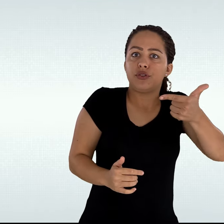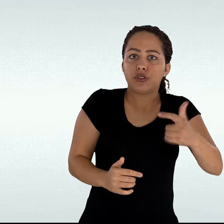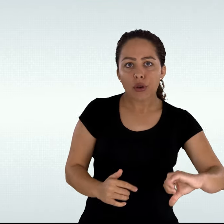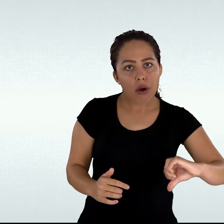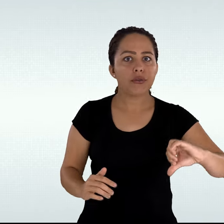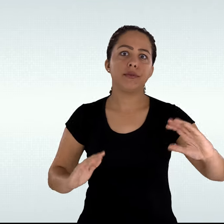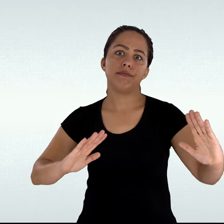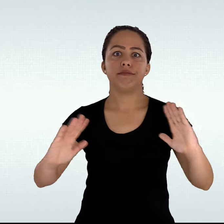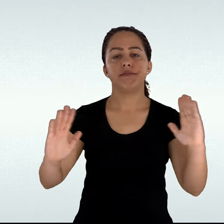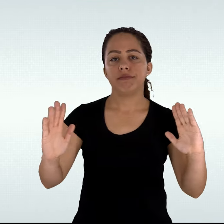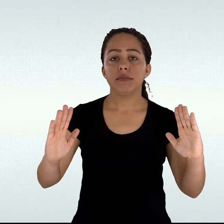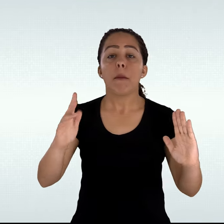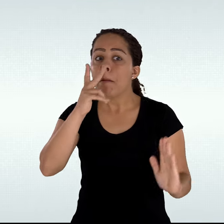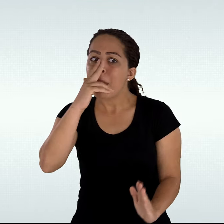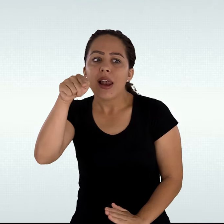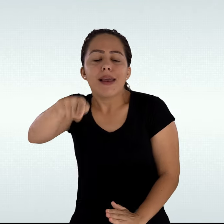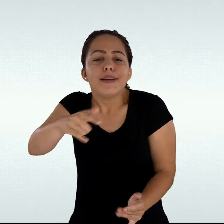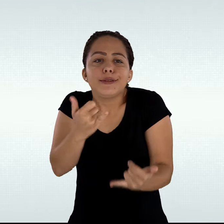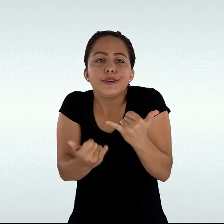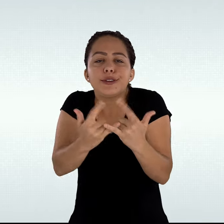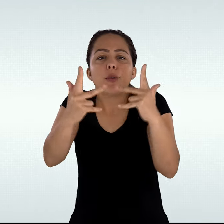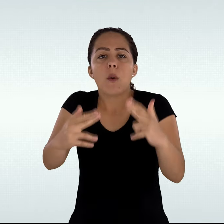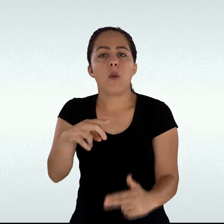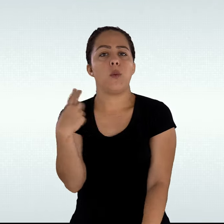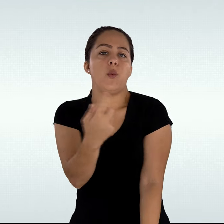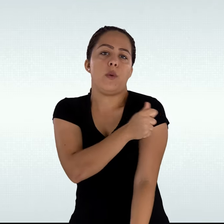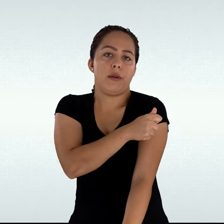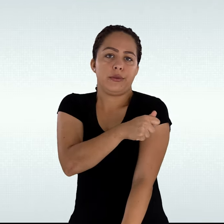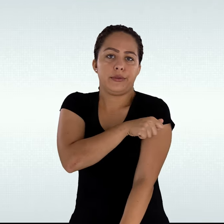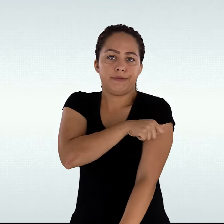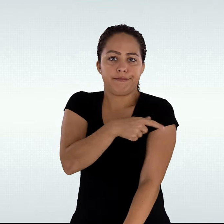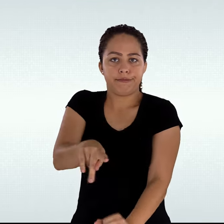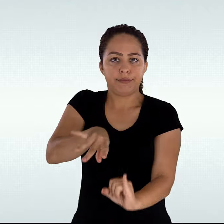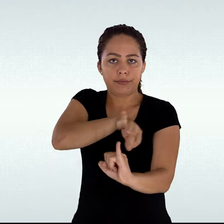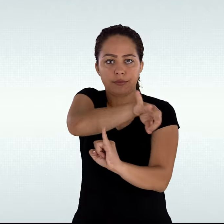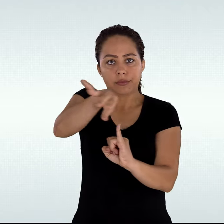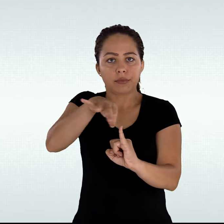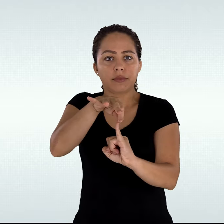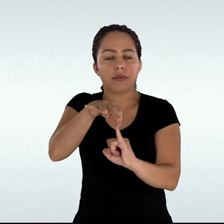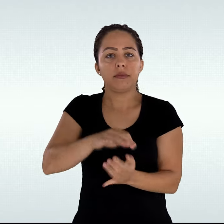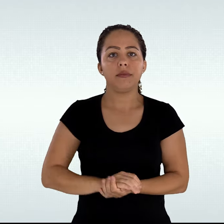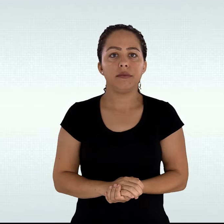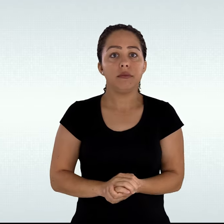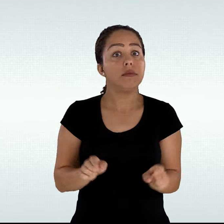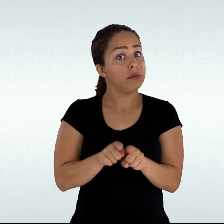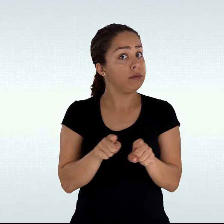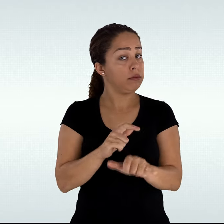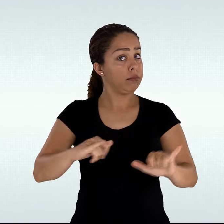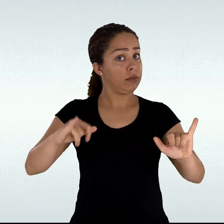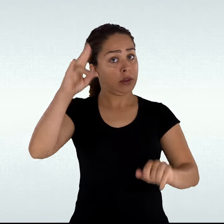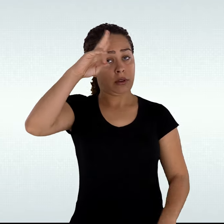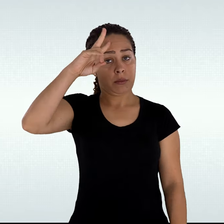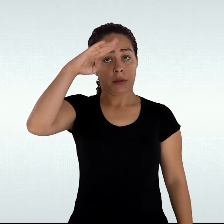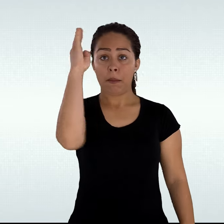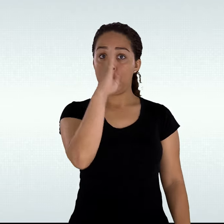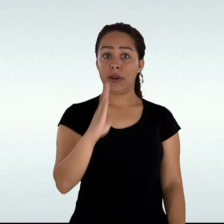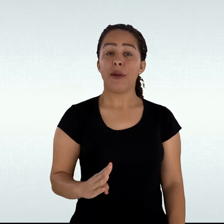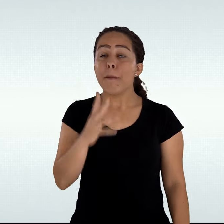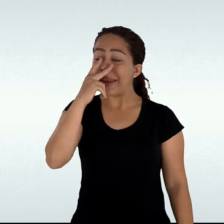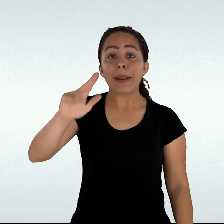grande parte dos nossos estudantes. Vale ressaltar que o Brasil lidera o ranking mundial de assassinatos